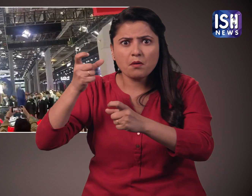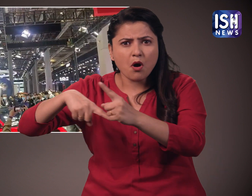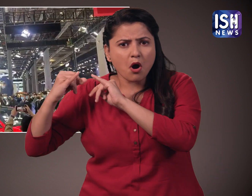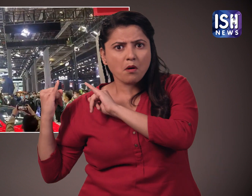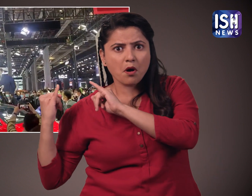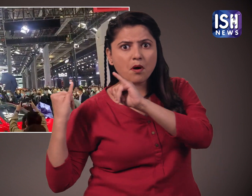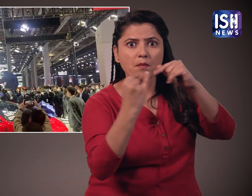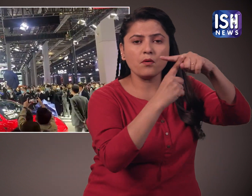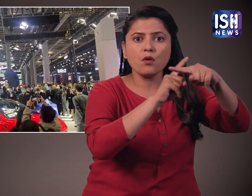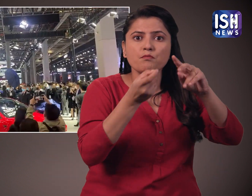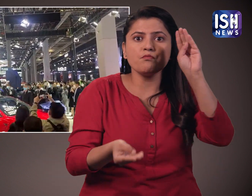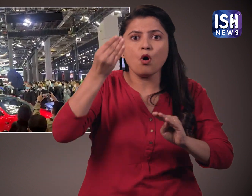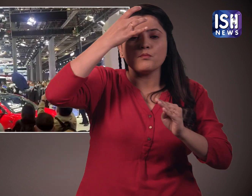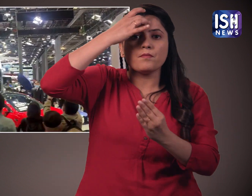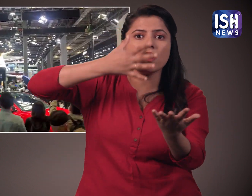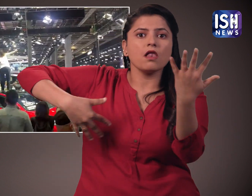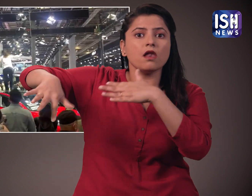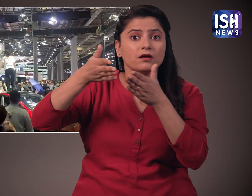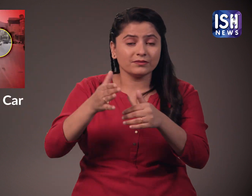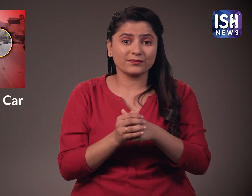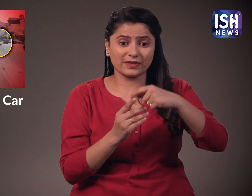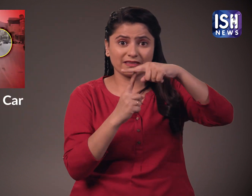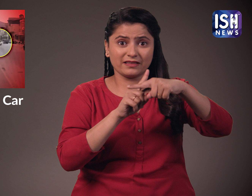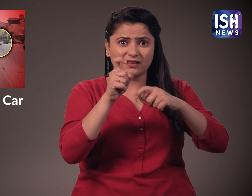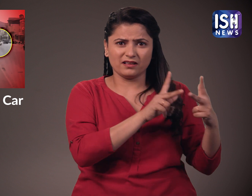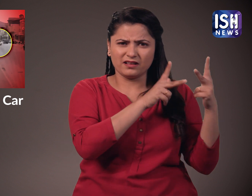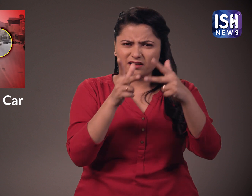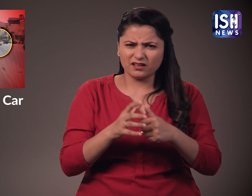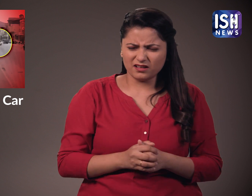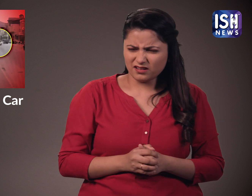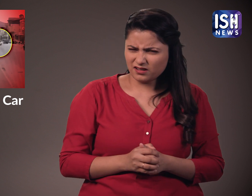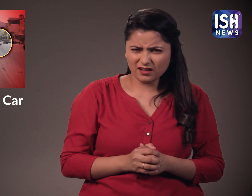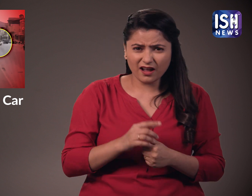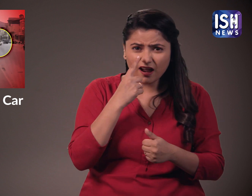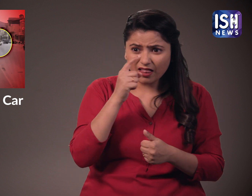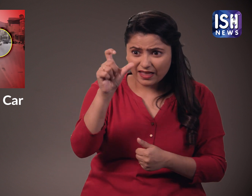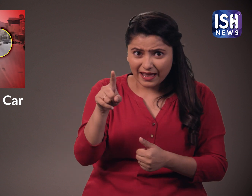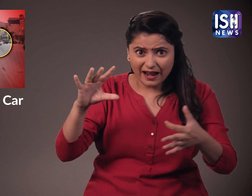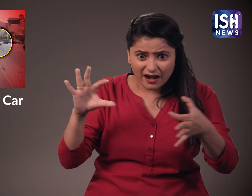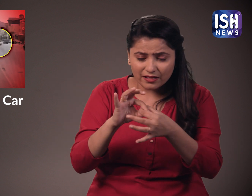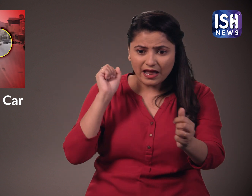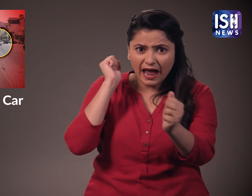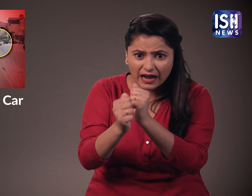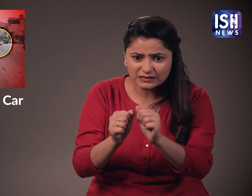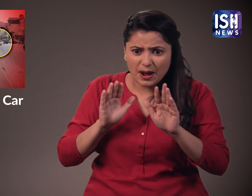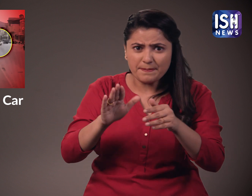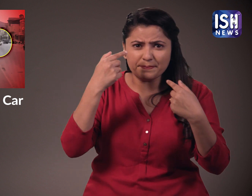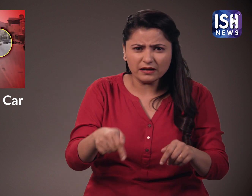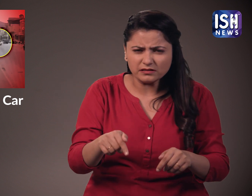इससे टेसला के लिए भारी विवात खड़ा हो गया टेसला ने कहा कि कमपनी की गलती नहीं थी लेकिन उसने जान